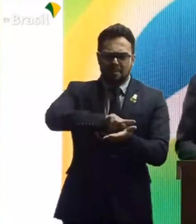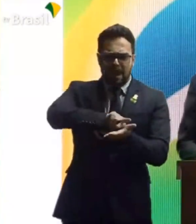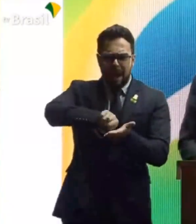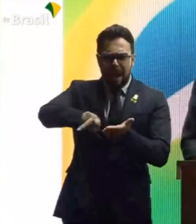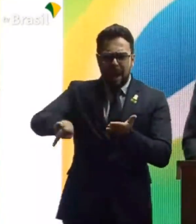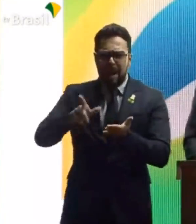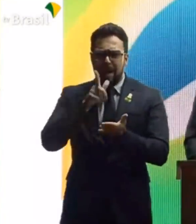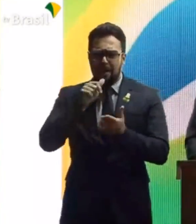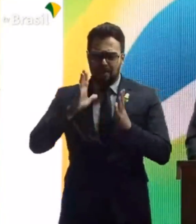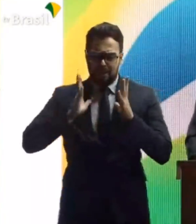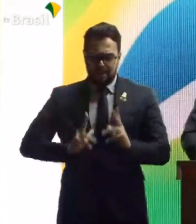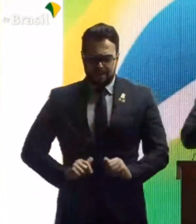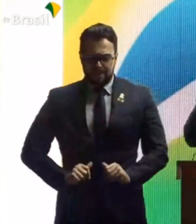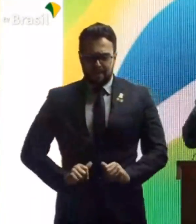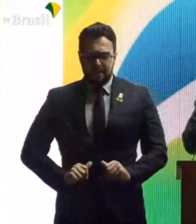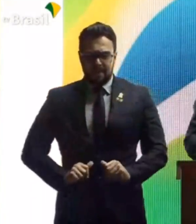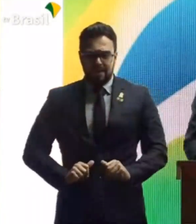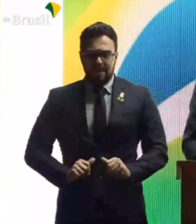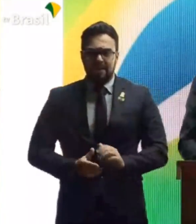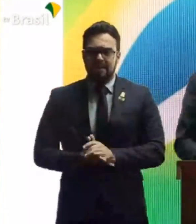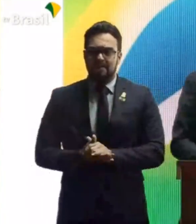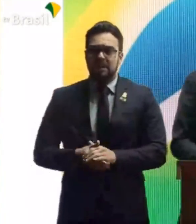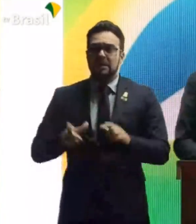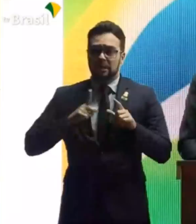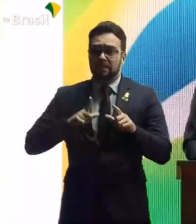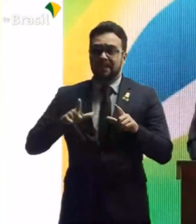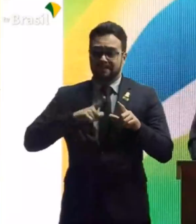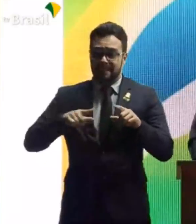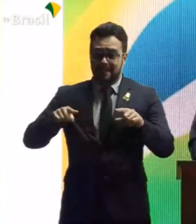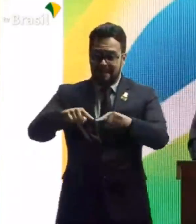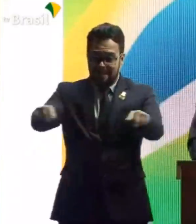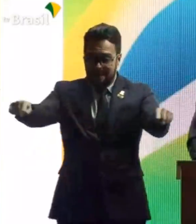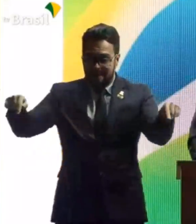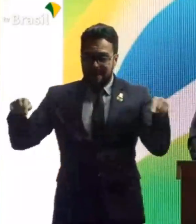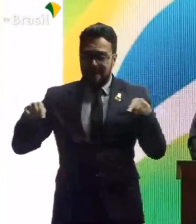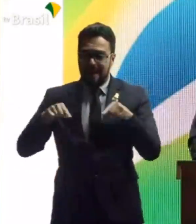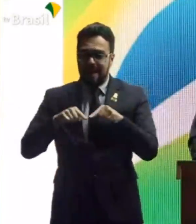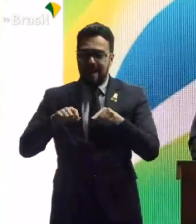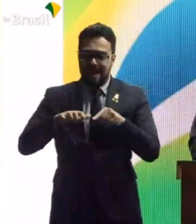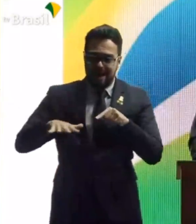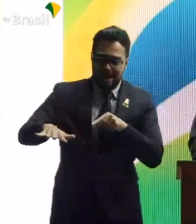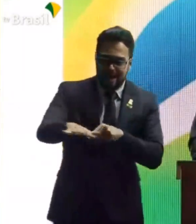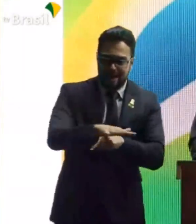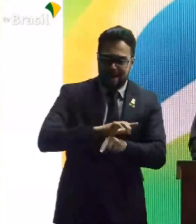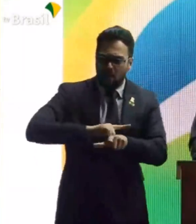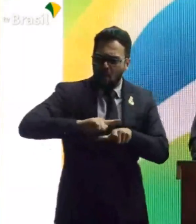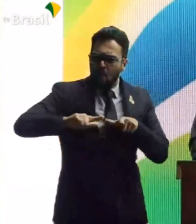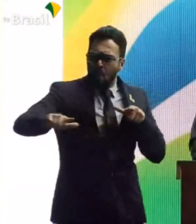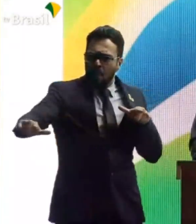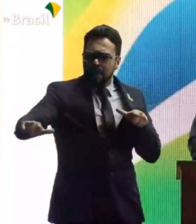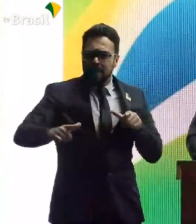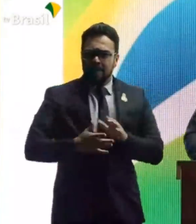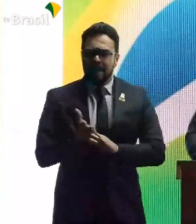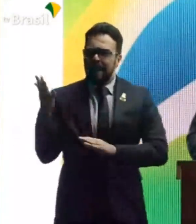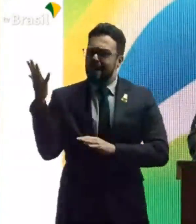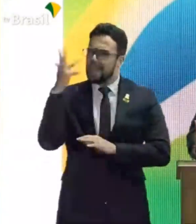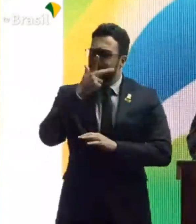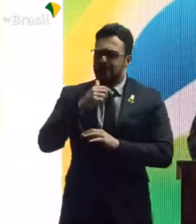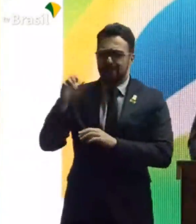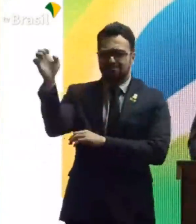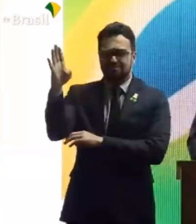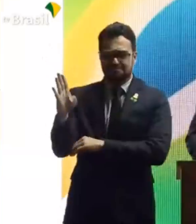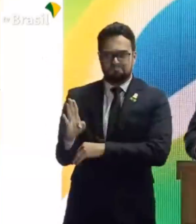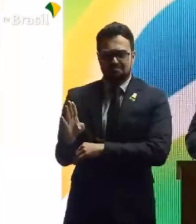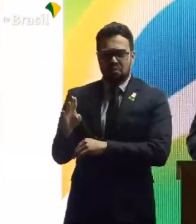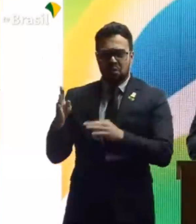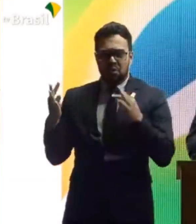potável, espaços vazios enormes. Um país lindíssimo para o turismo. Tem tudo para